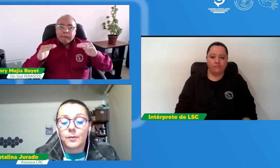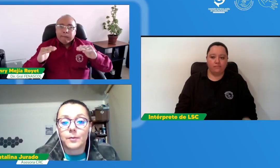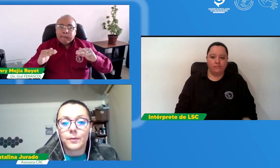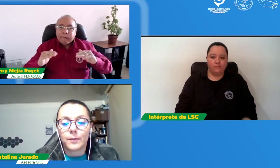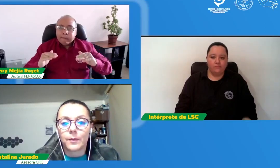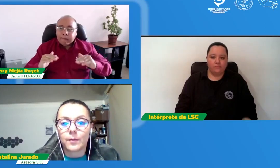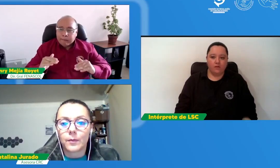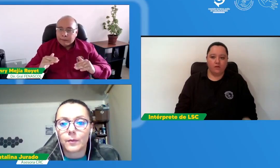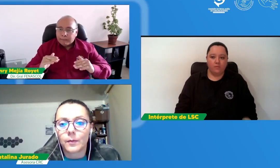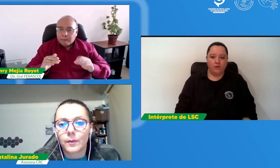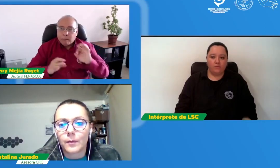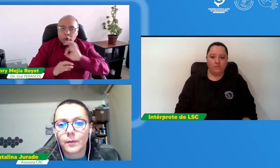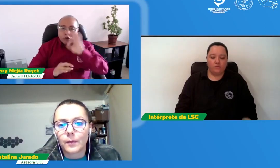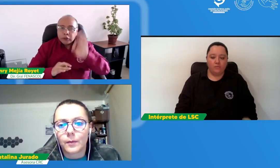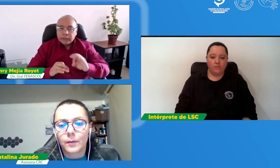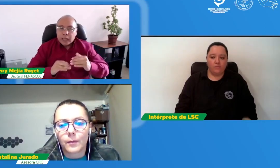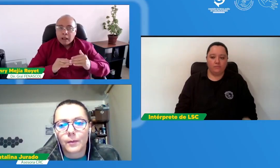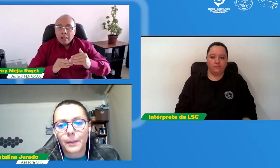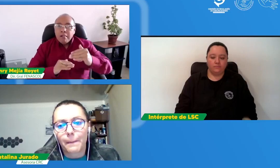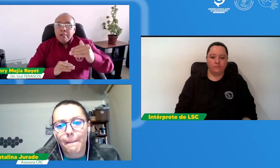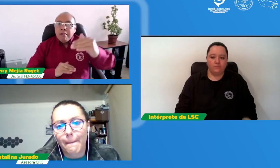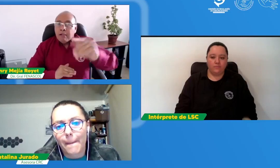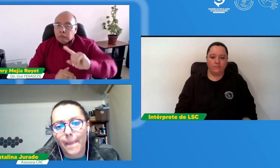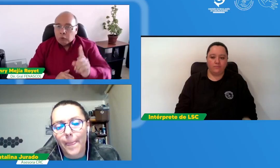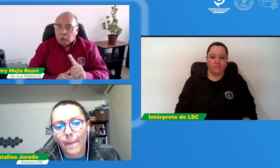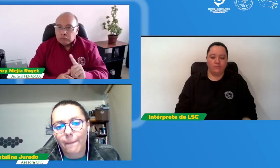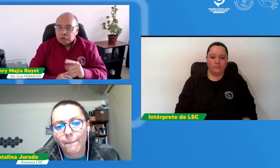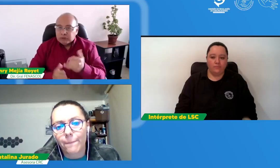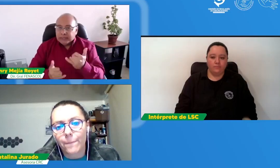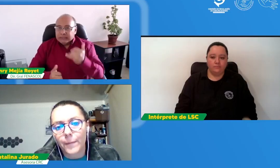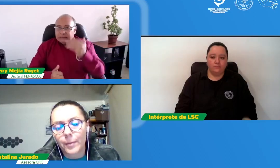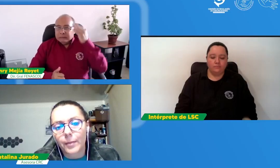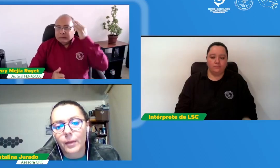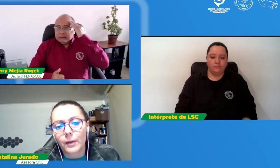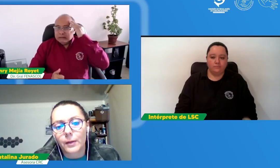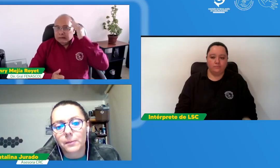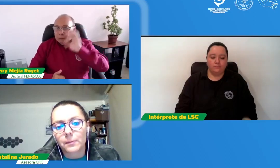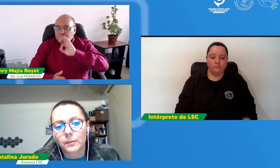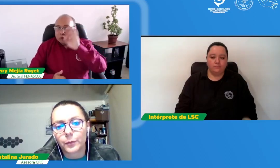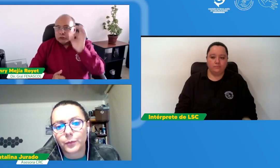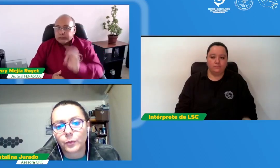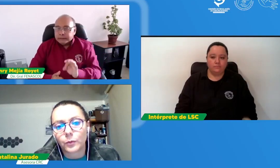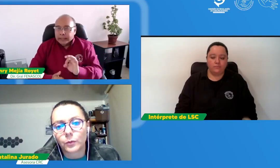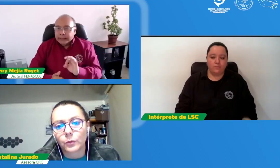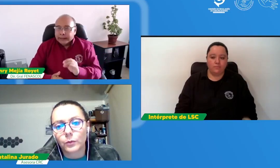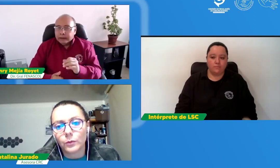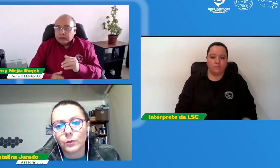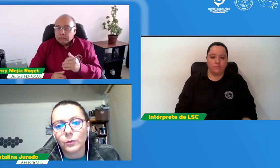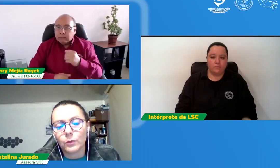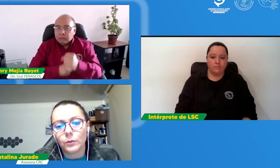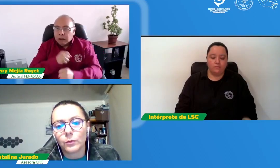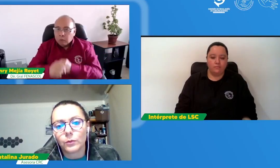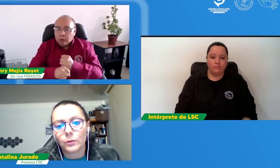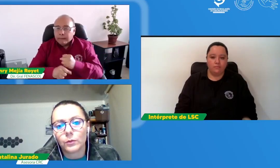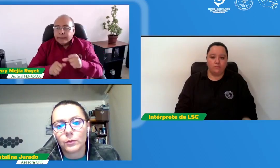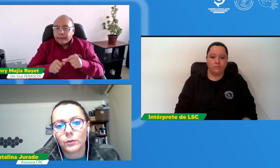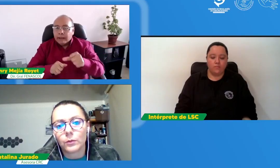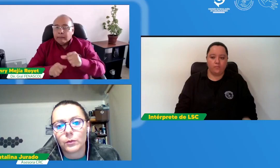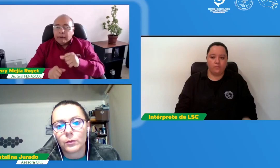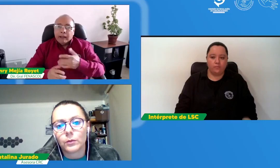pero el porcentaje del servicio de interpretación pues no vemos un gran incremento comparado con los otros sistemas de acceso